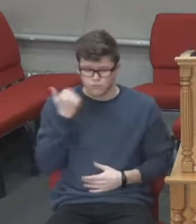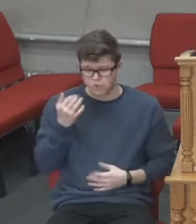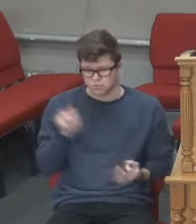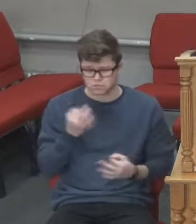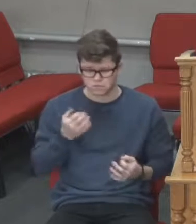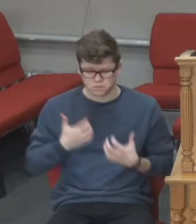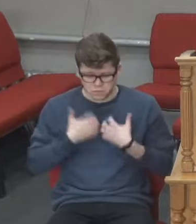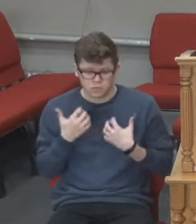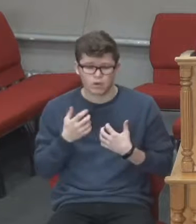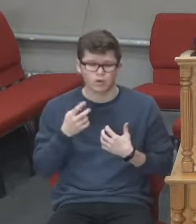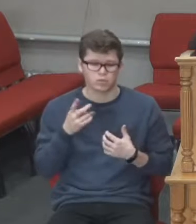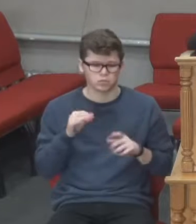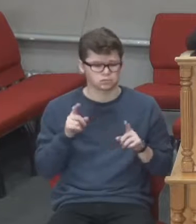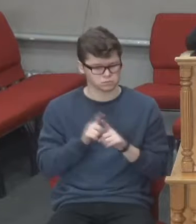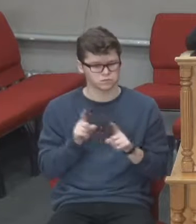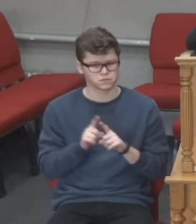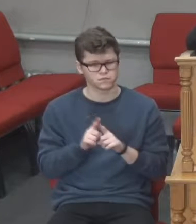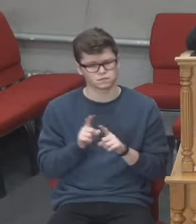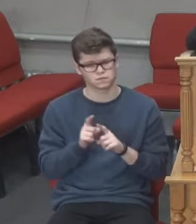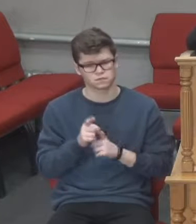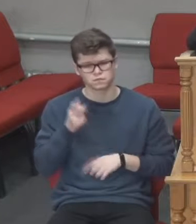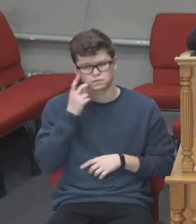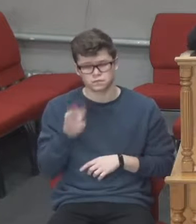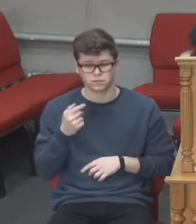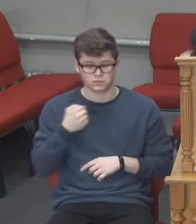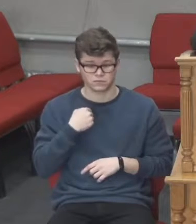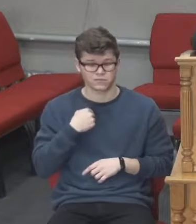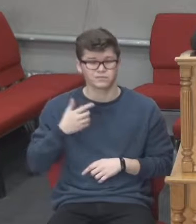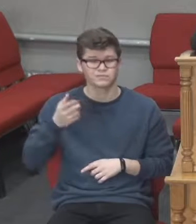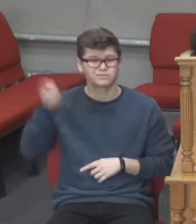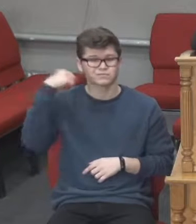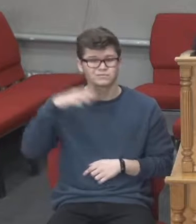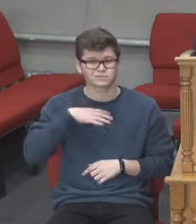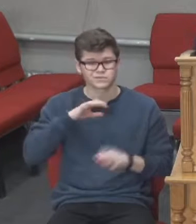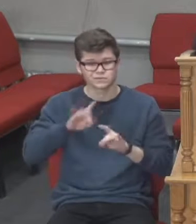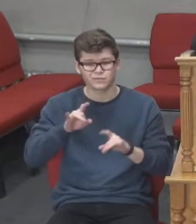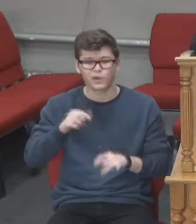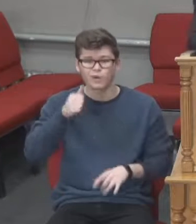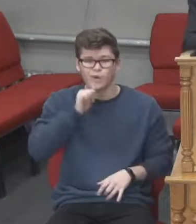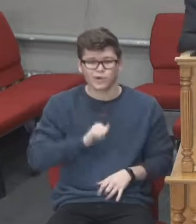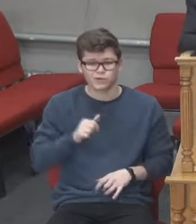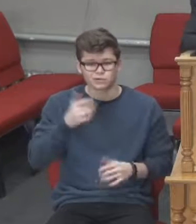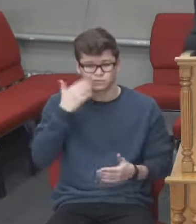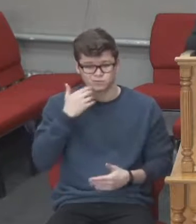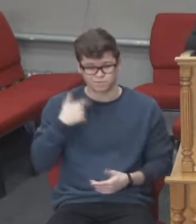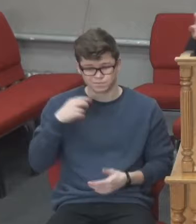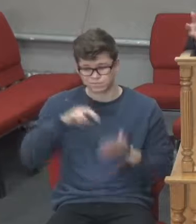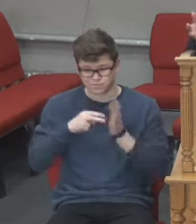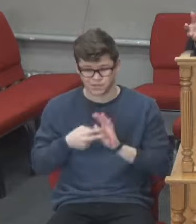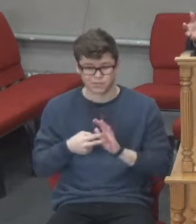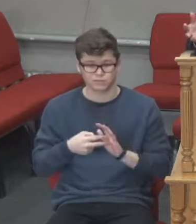дружиною зібралися зварити суп із гороху. Гороховий суп. Купили все необхідне.